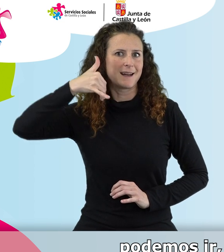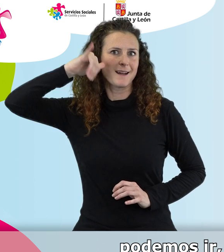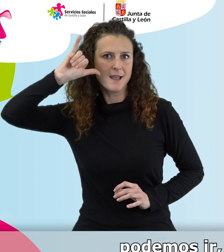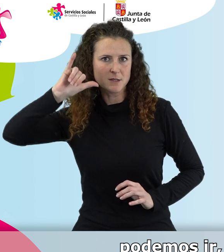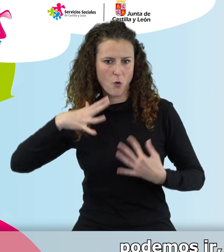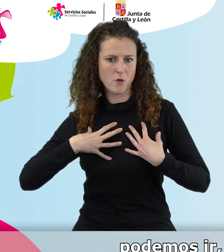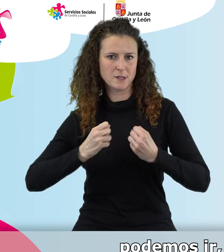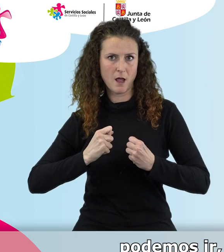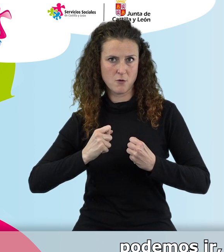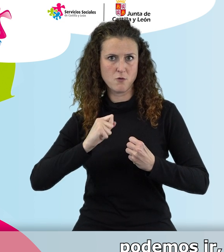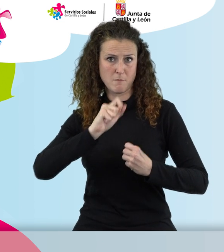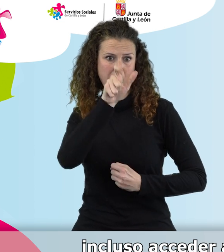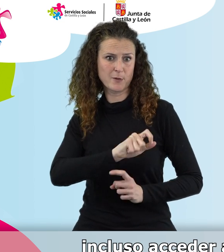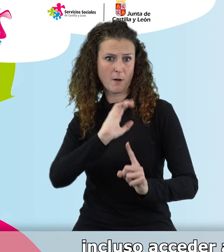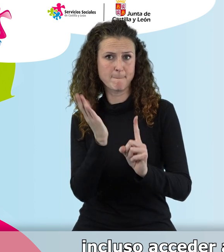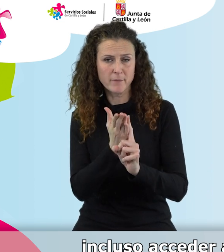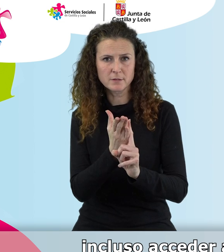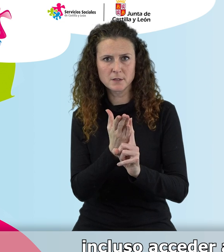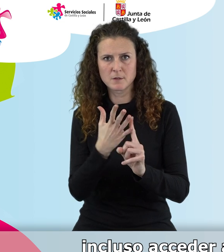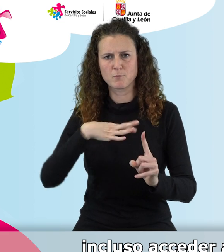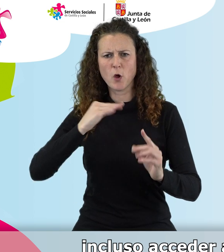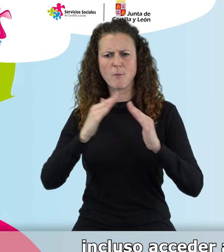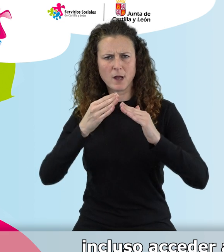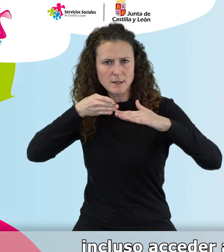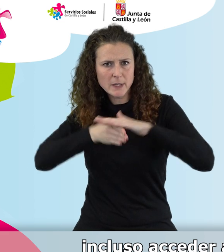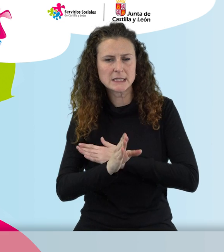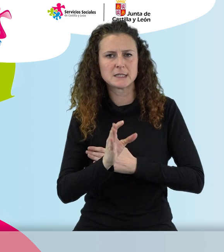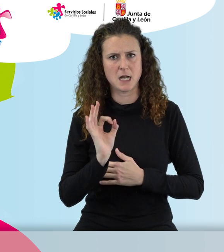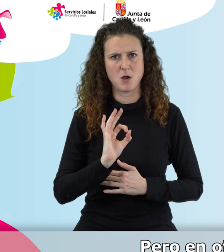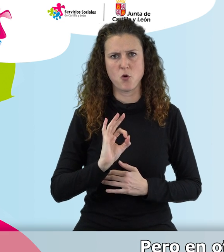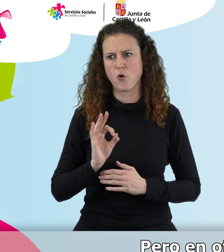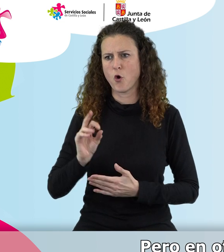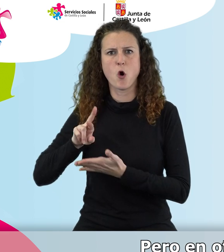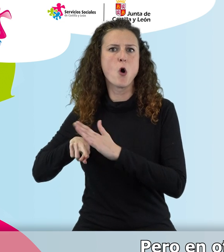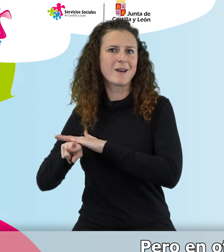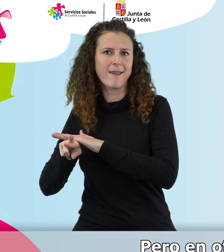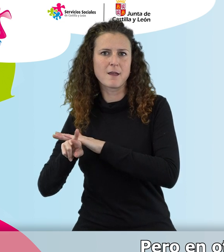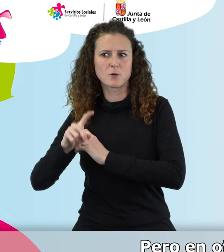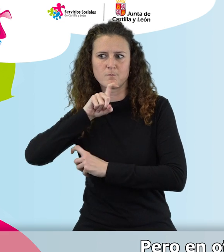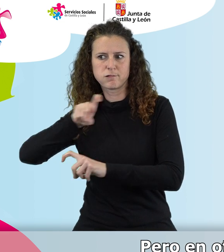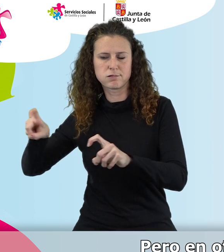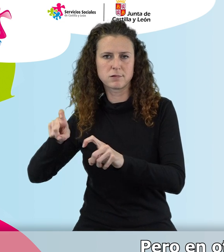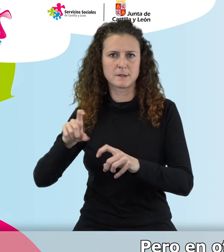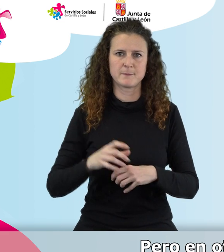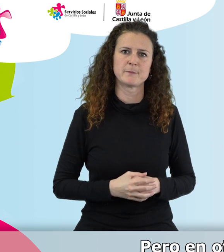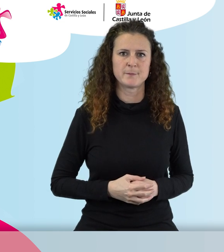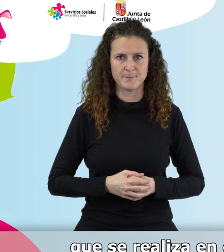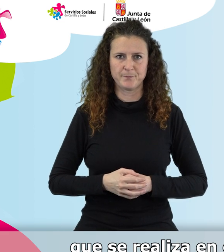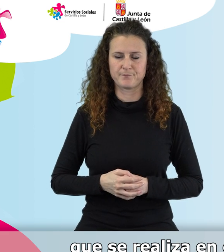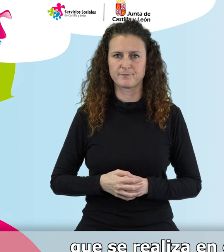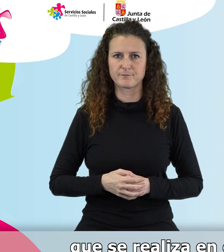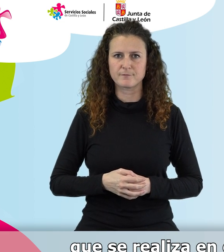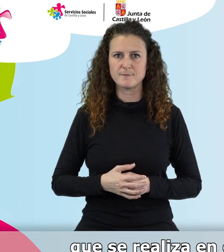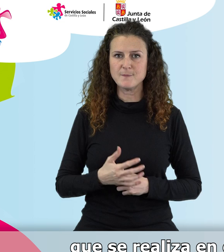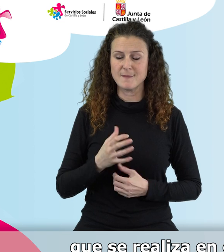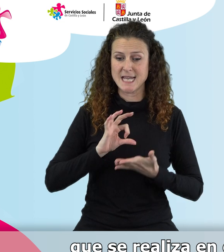actuar y tratar de ver qué ha pasado, incluso acceder al domicilio en algunos casos. Pero en otros, a través de la detección que se